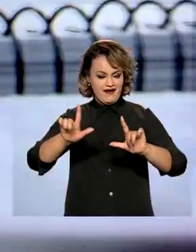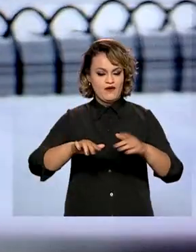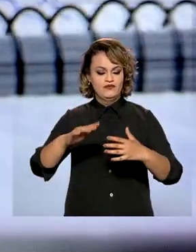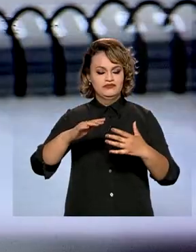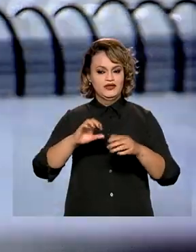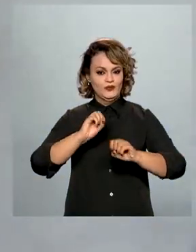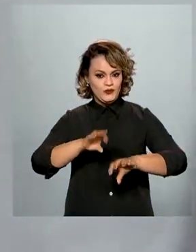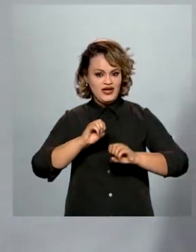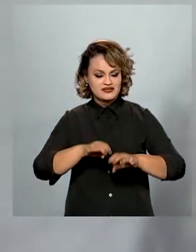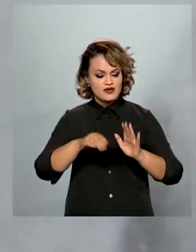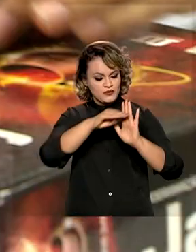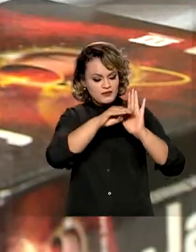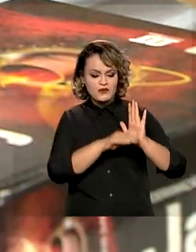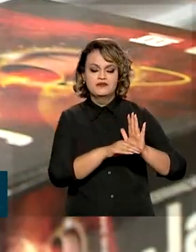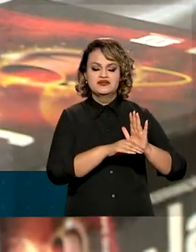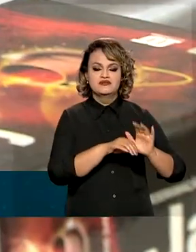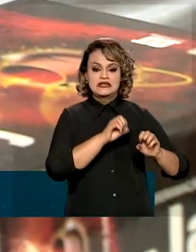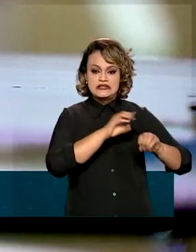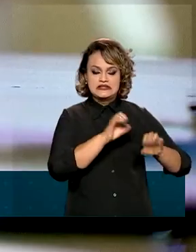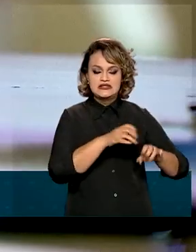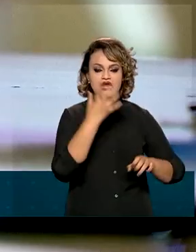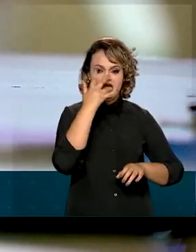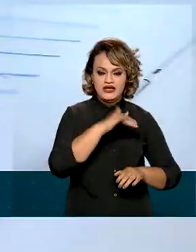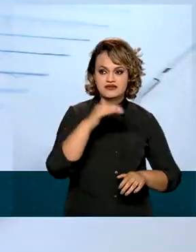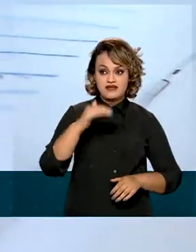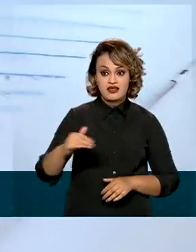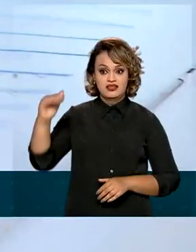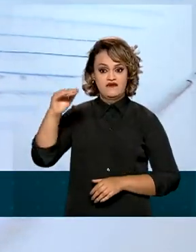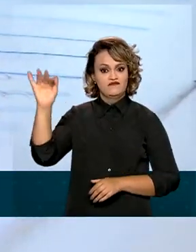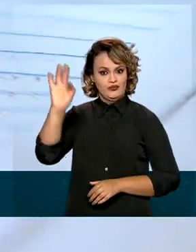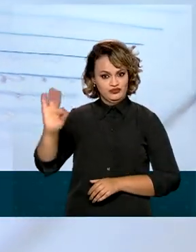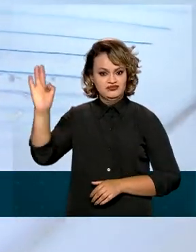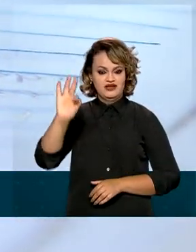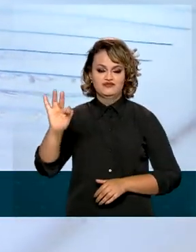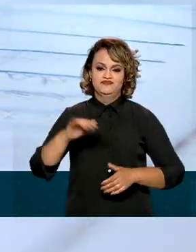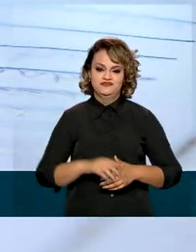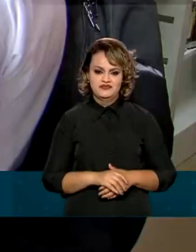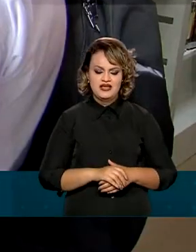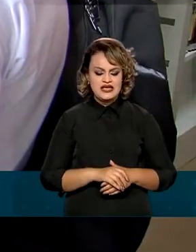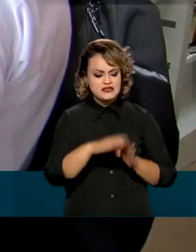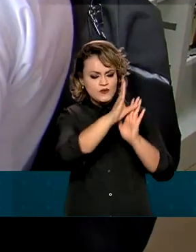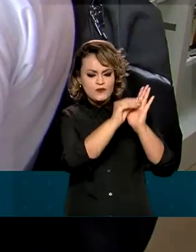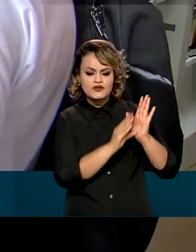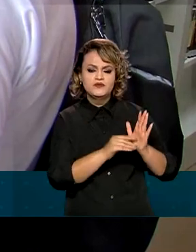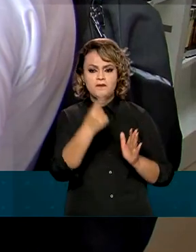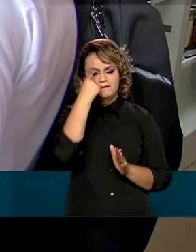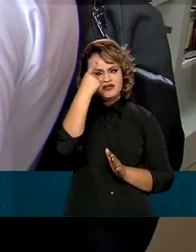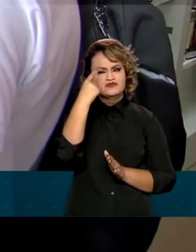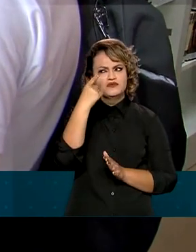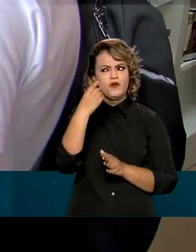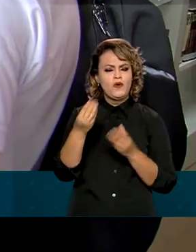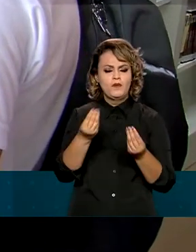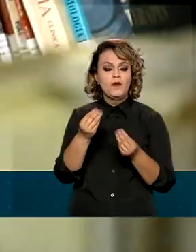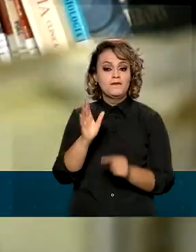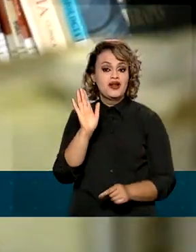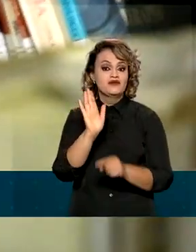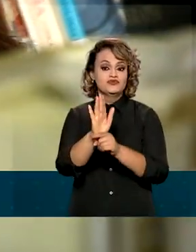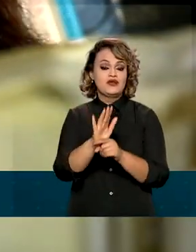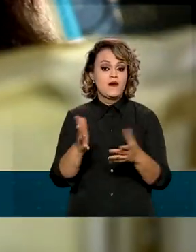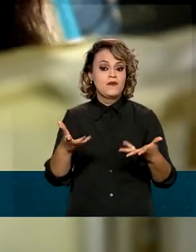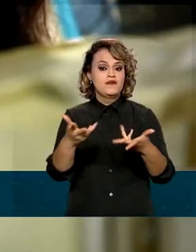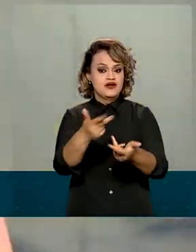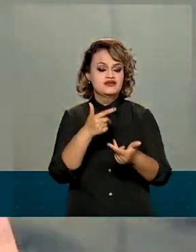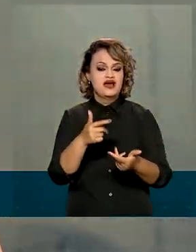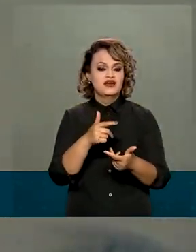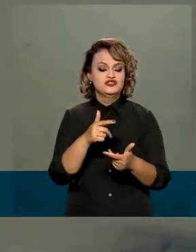programação que reúne da educação infantil até o ensino superior. O conteúdo foi pensado para contribuir com a qualidade